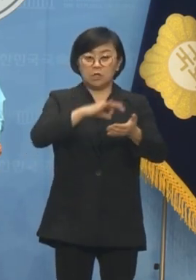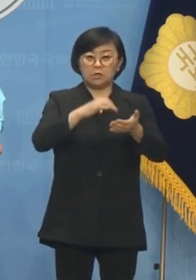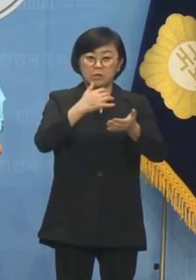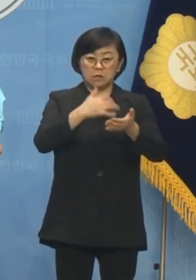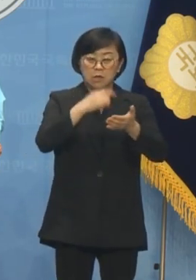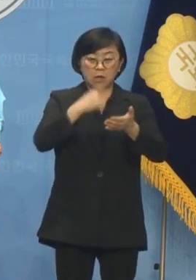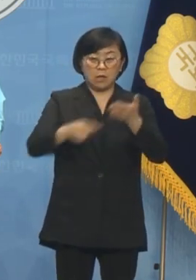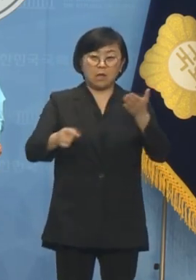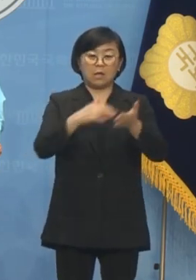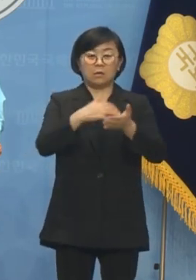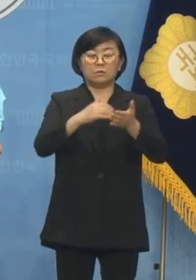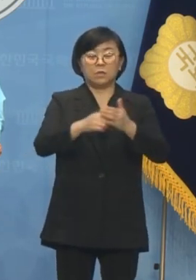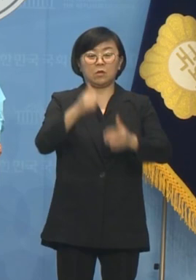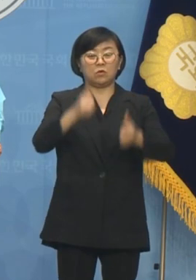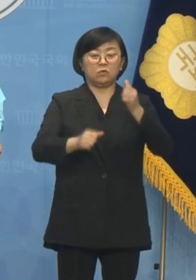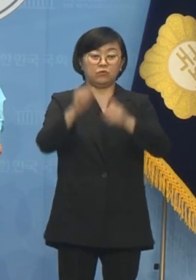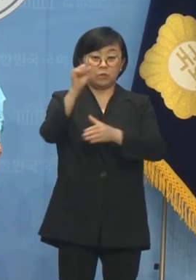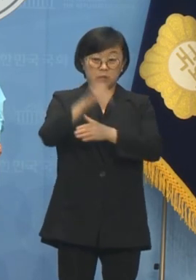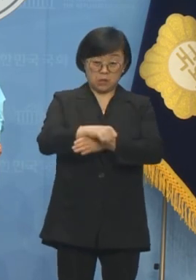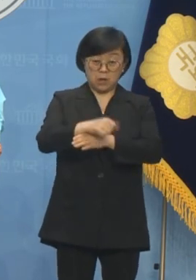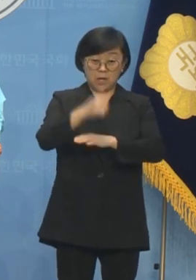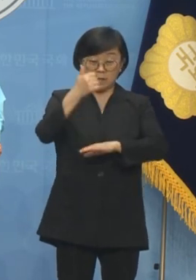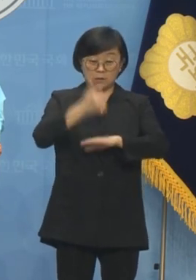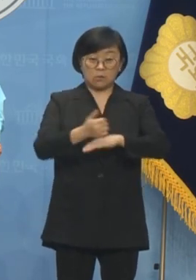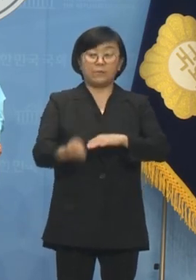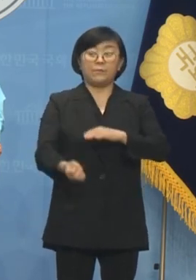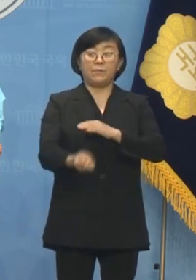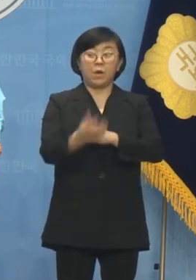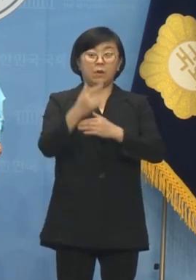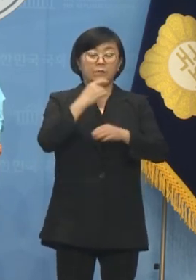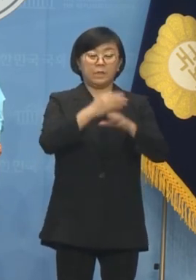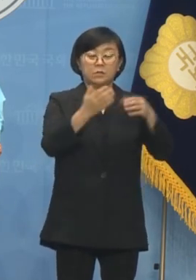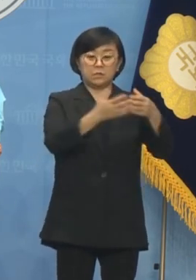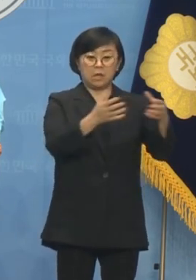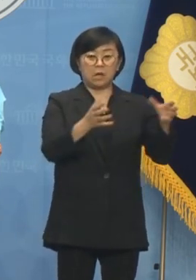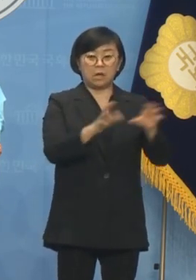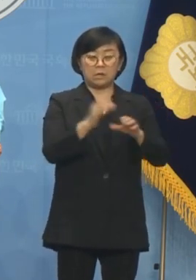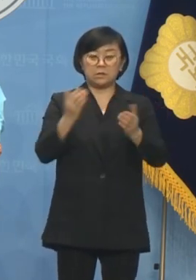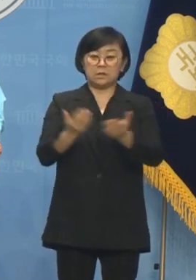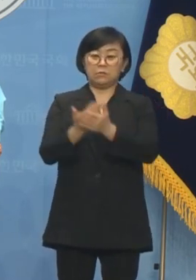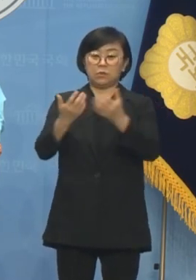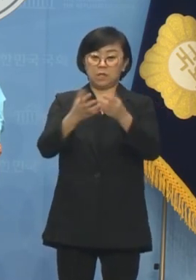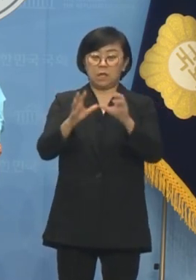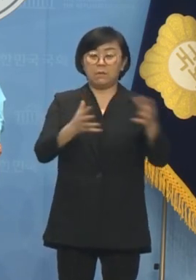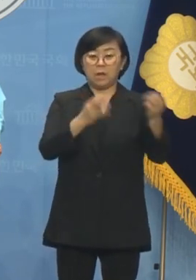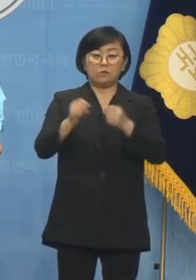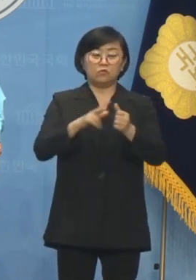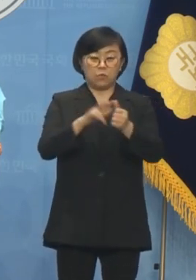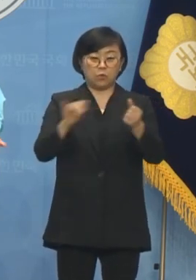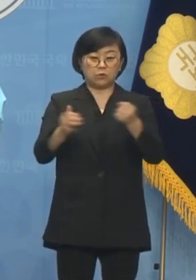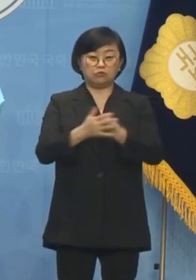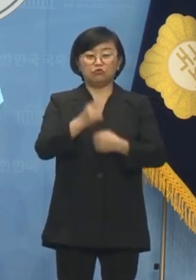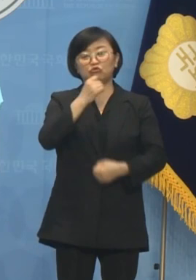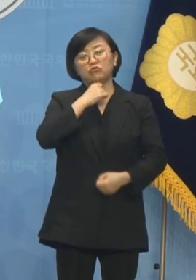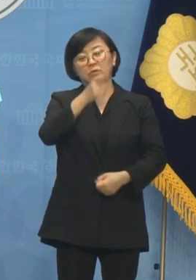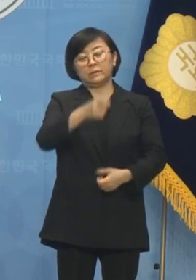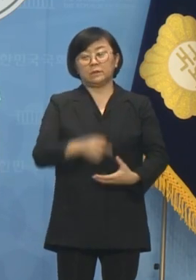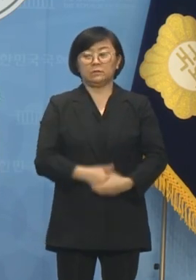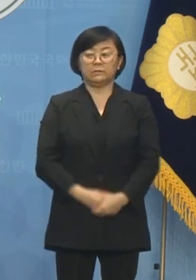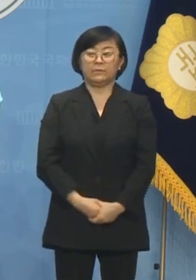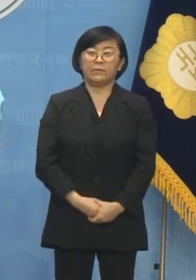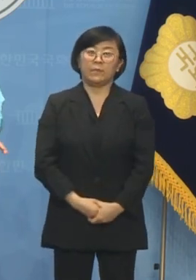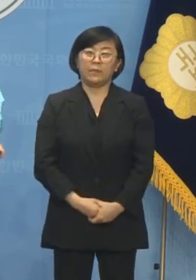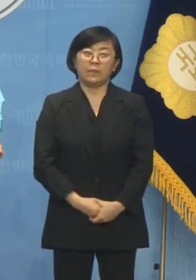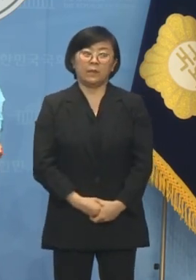경선을 수용하고 결과에 승복한 민주당과 진보당이 많은 후보들을 웃음꼬리로 만들었습니다.